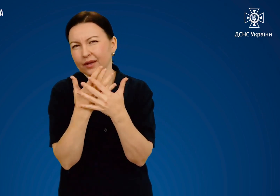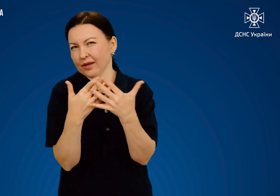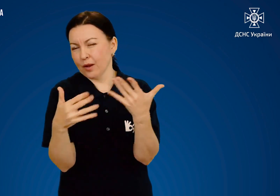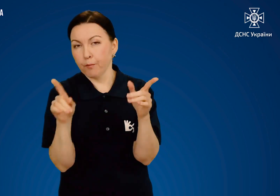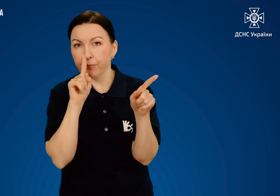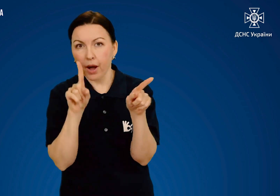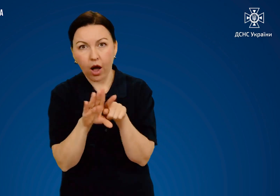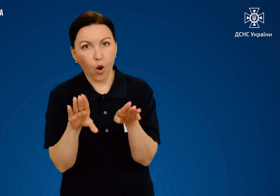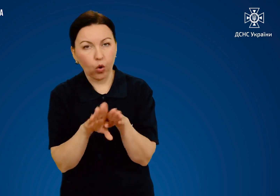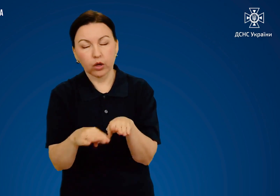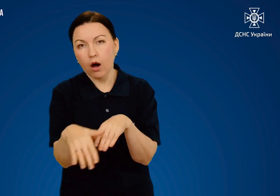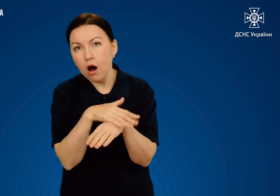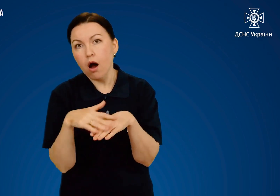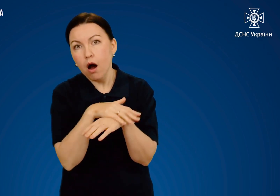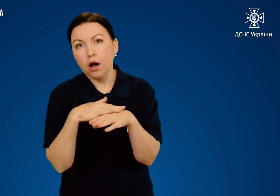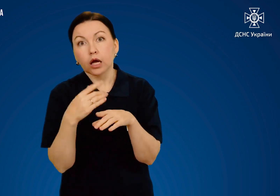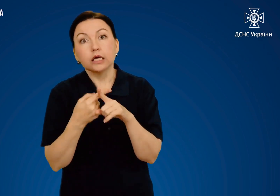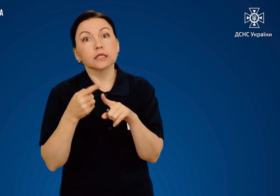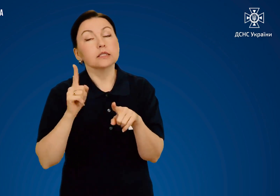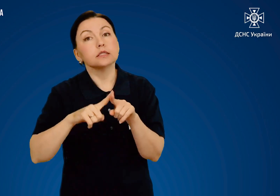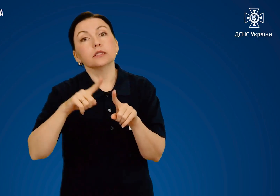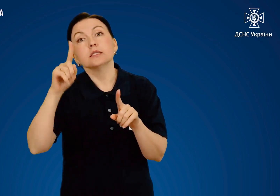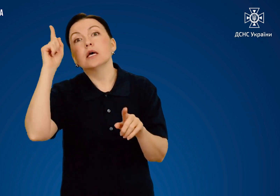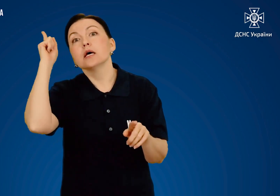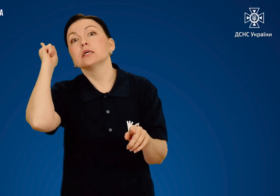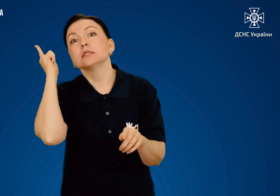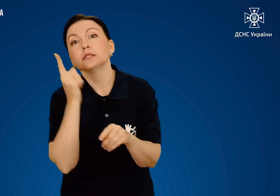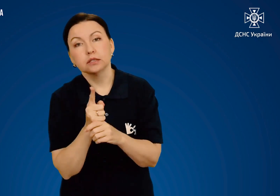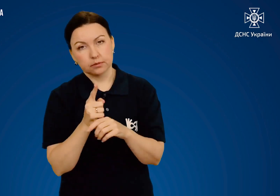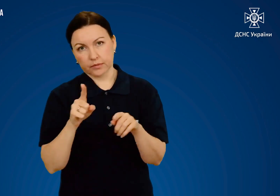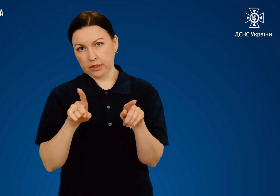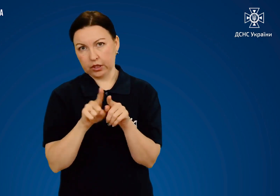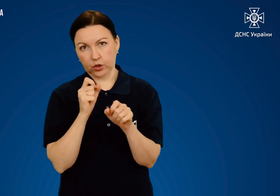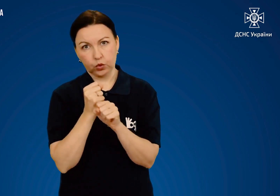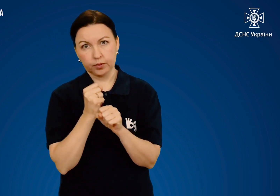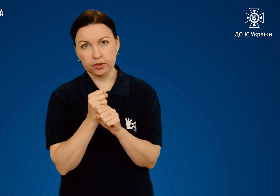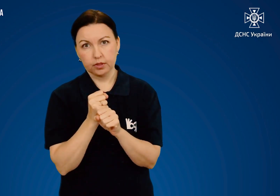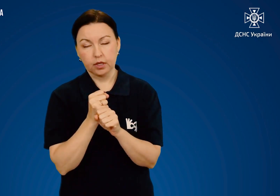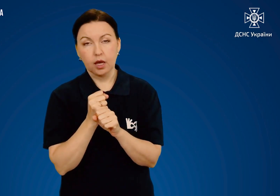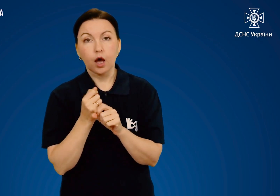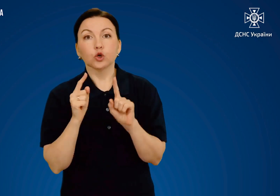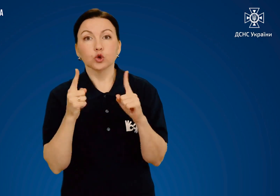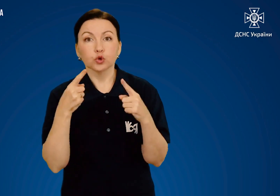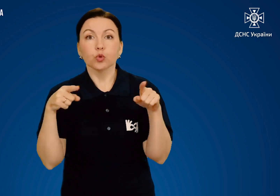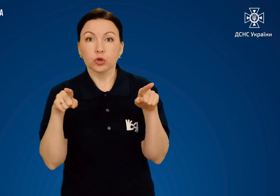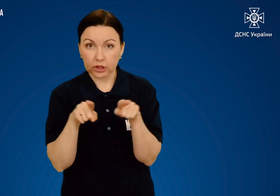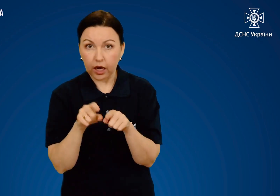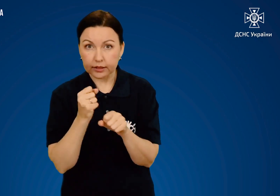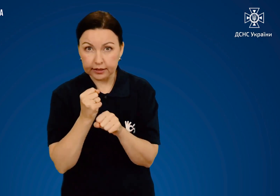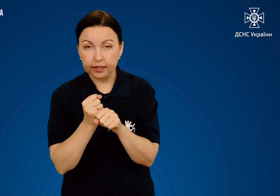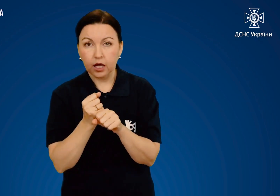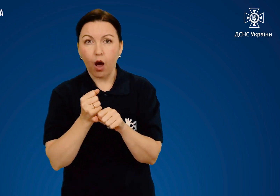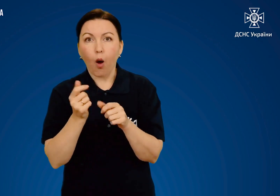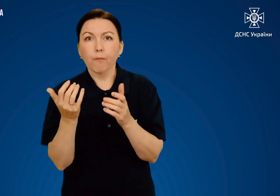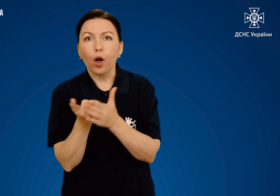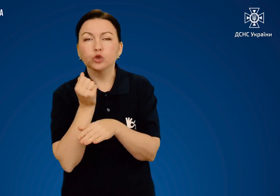іншими подібними засобами. Це категорично не можна робити, оскільки такі заходи